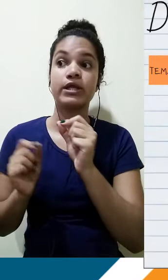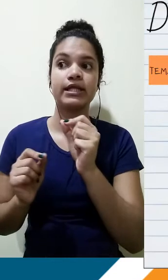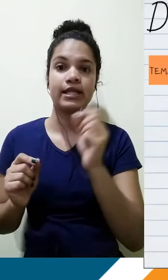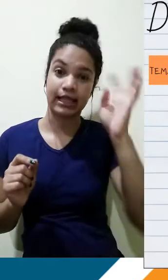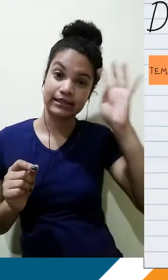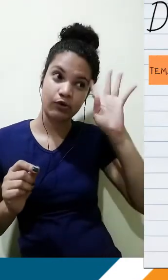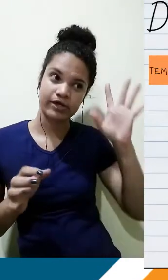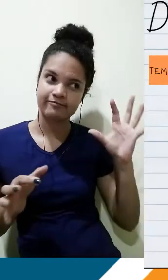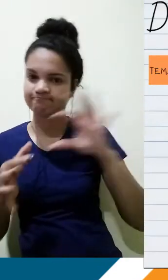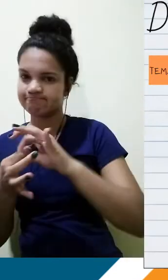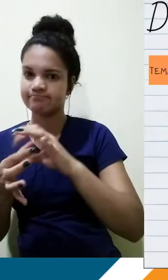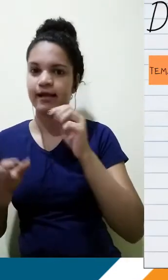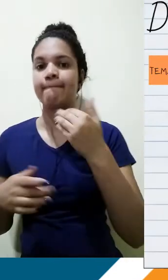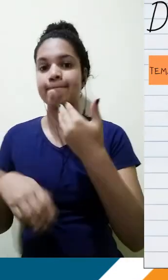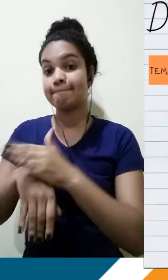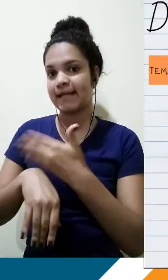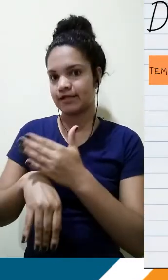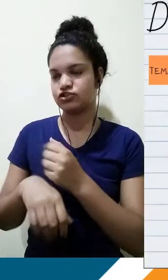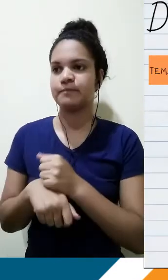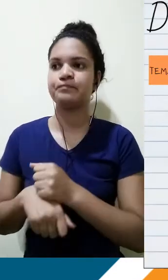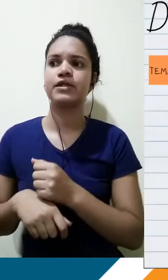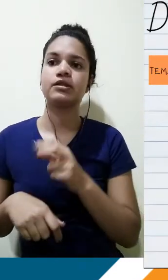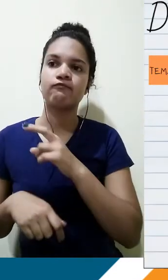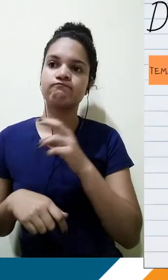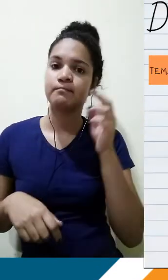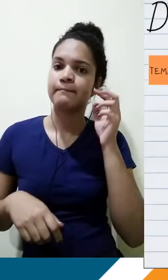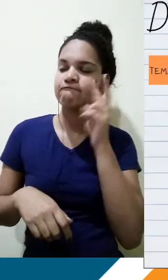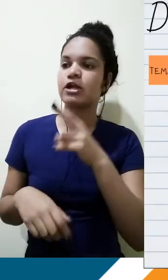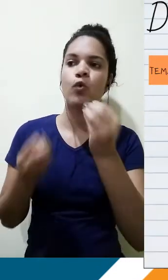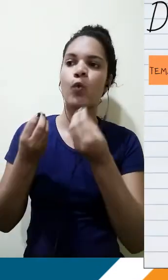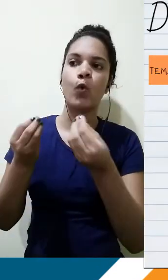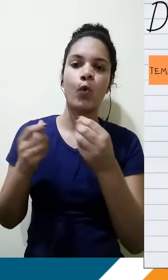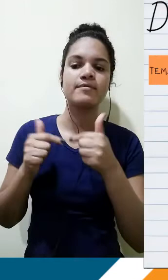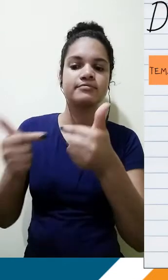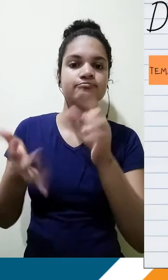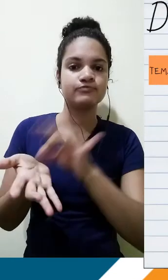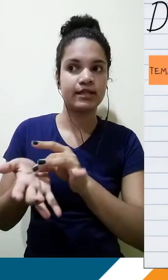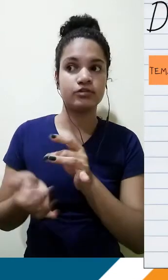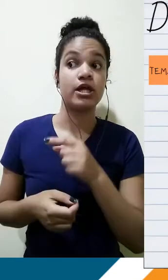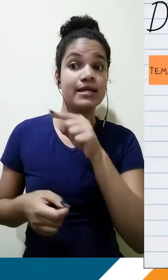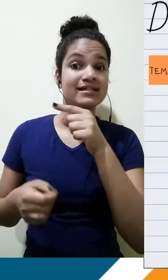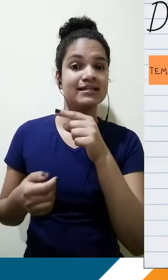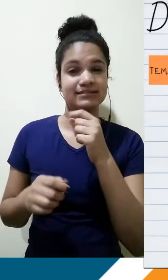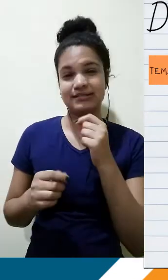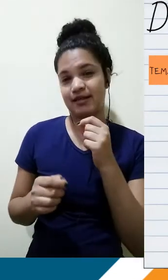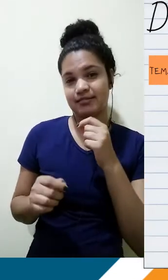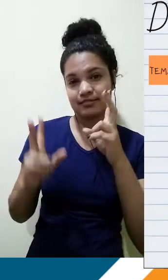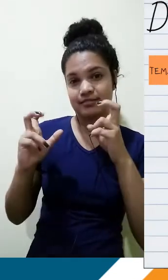acesso e revejam como funciona mesmo essa introdução na prática. O tema que eu trouxe para vocês é um tema recente, fresquinho, do Enem do ano passado,